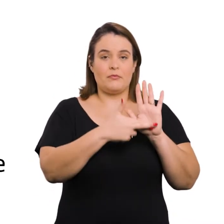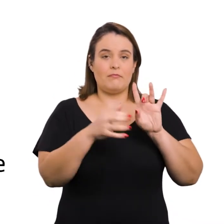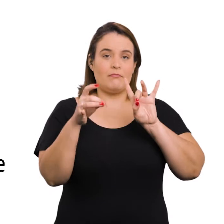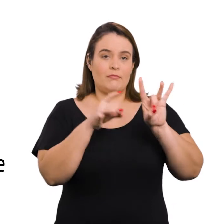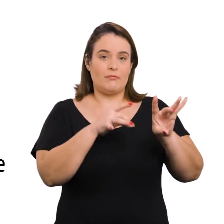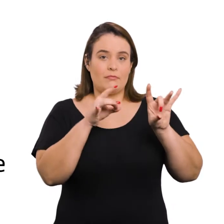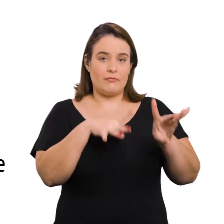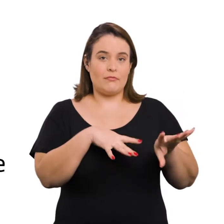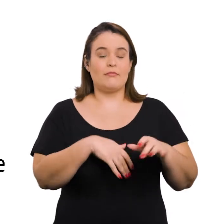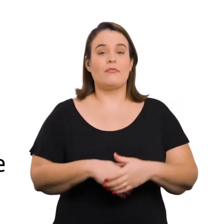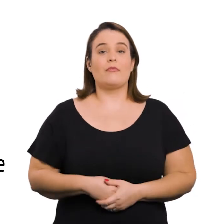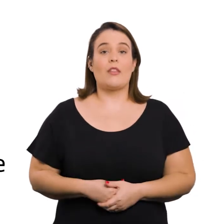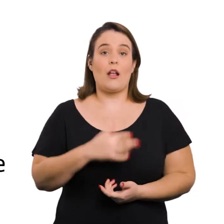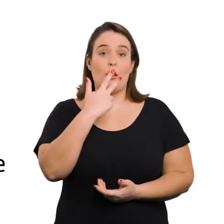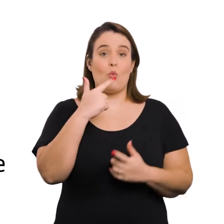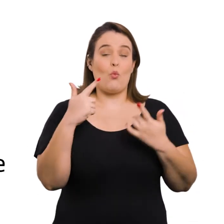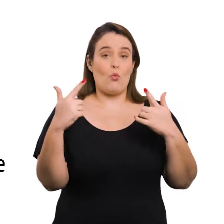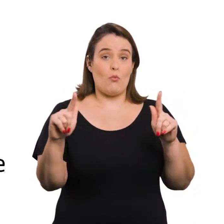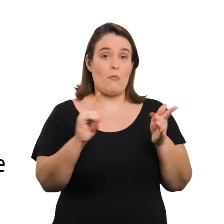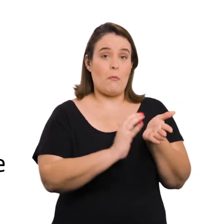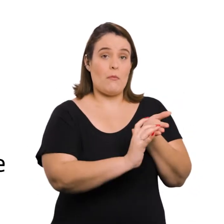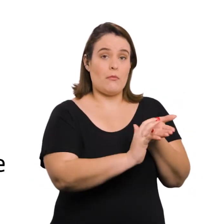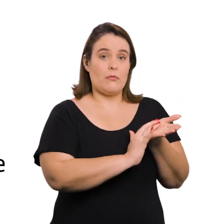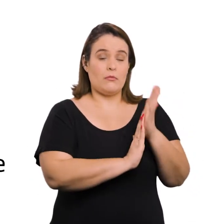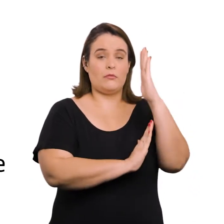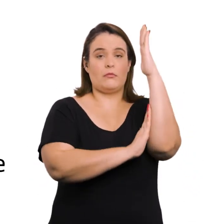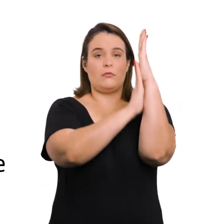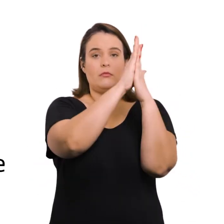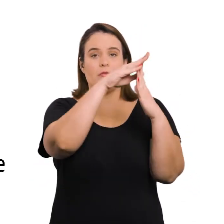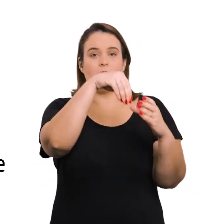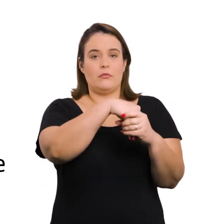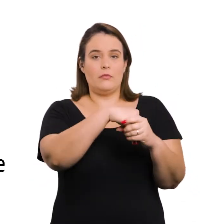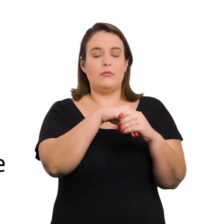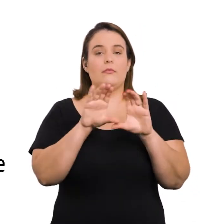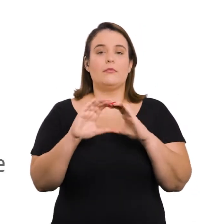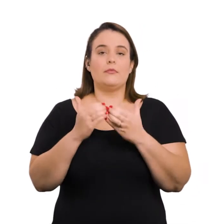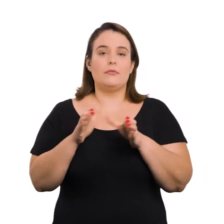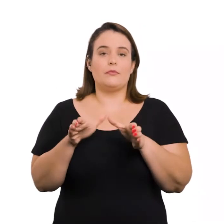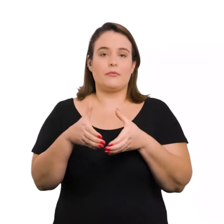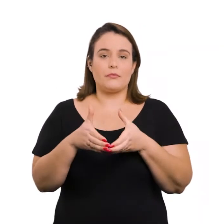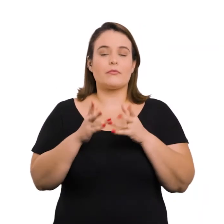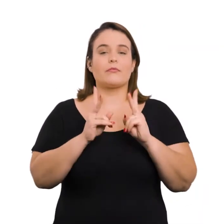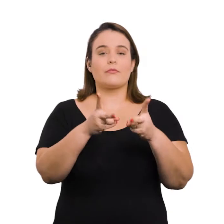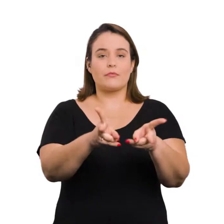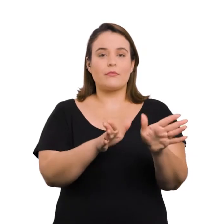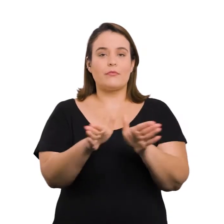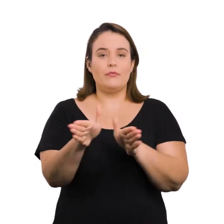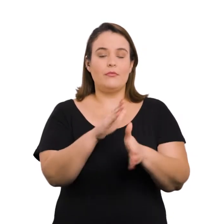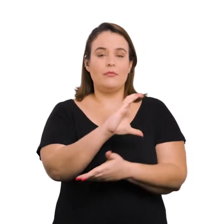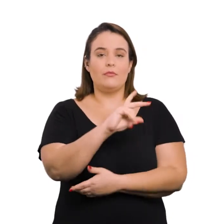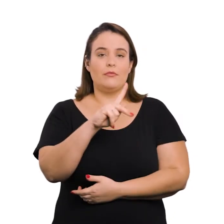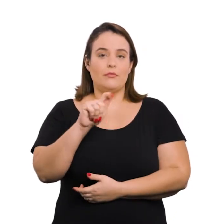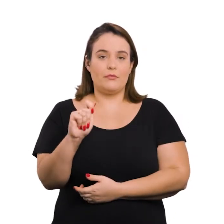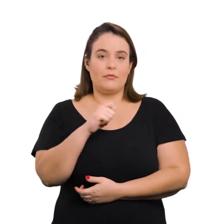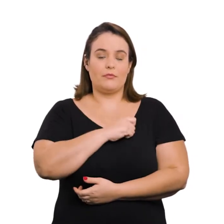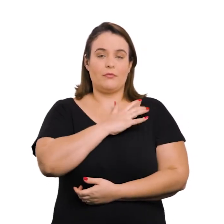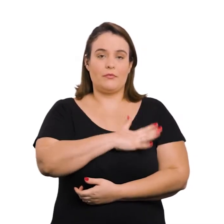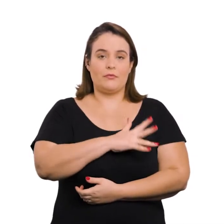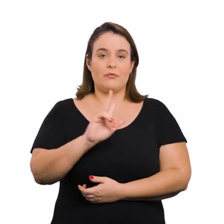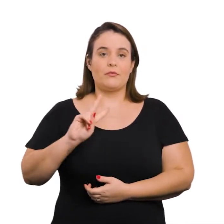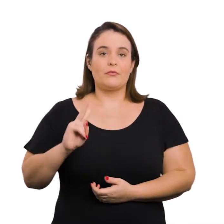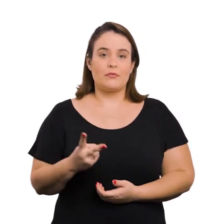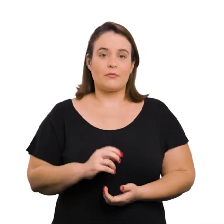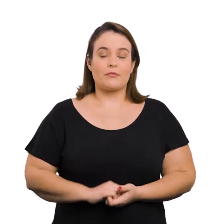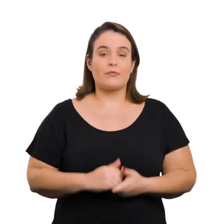Norma Técnica para Linguagem Braille nos Elevadores, Comissão Permanente de Acessibilidade, CPA, agosto de